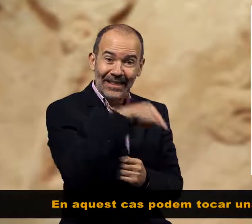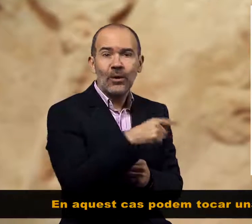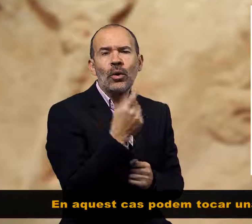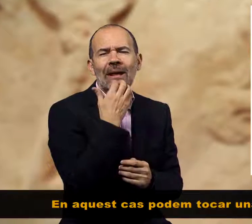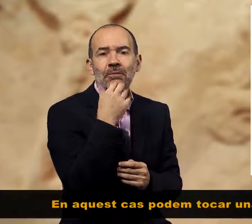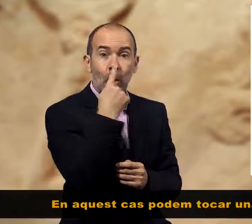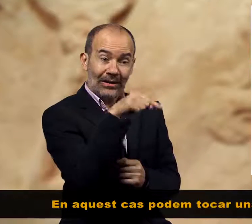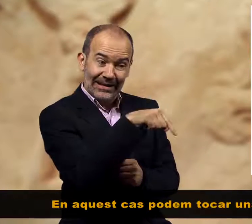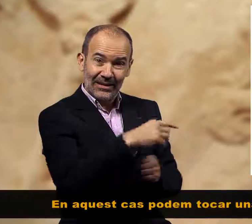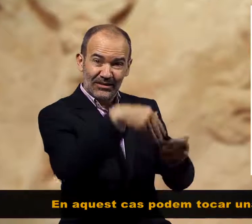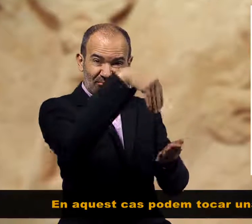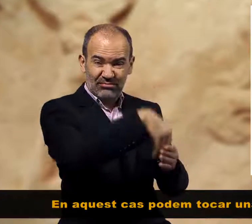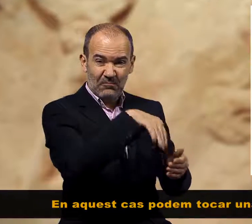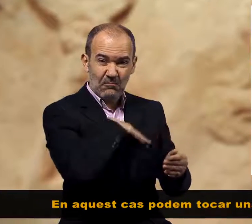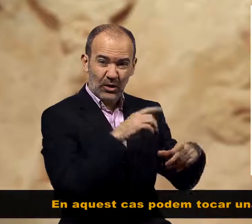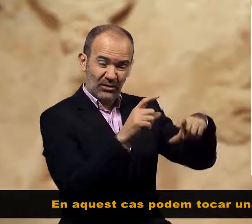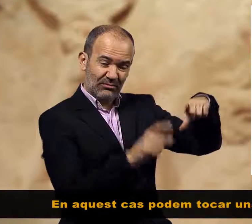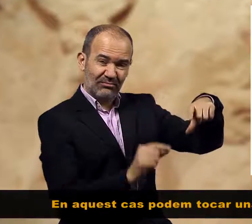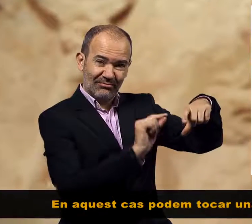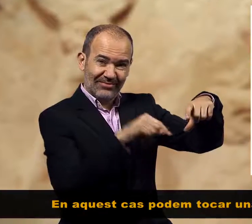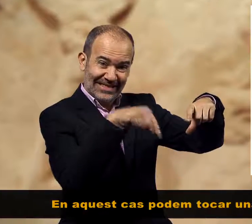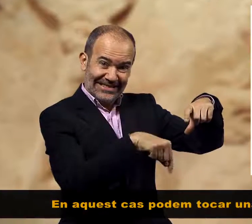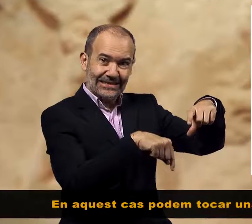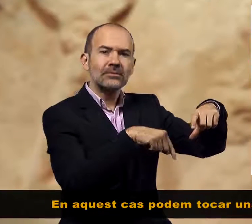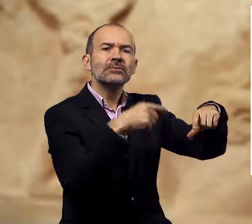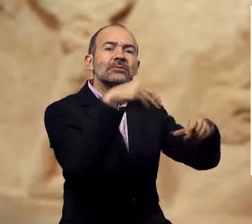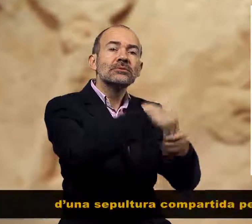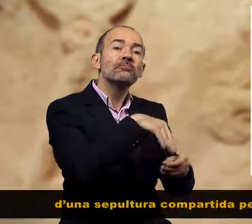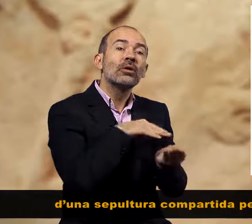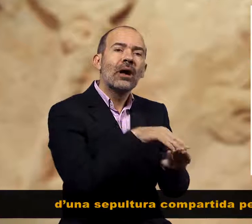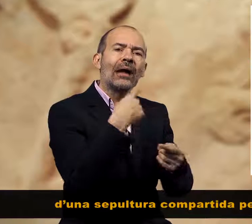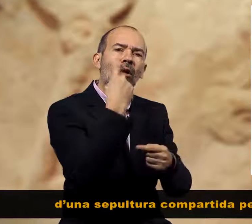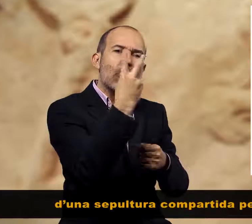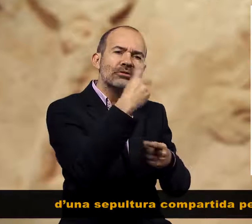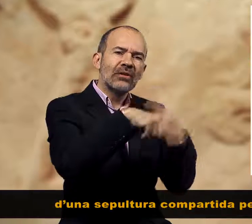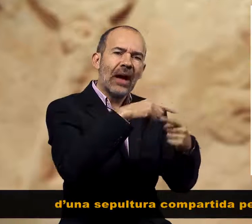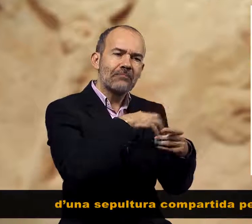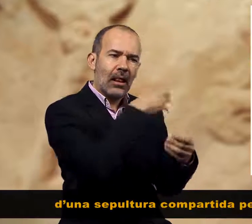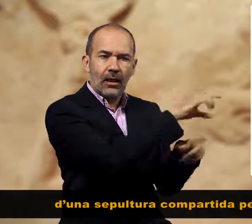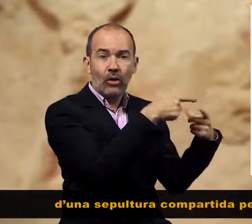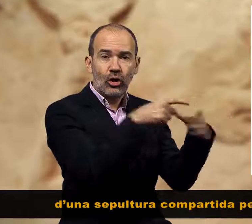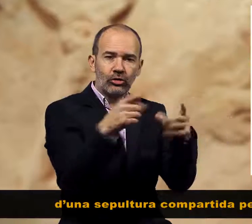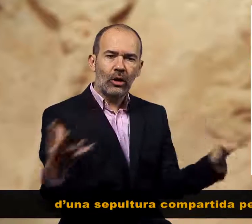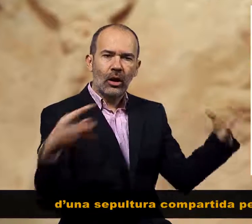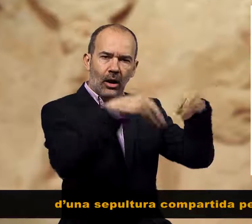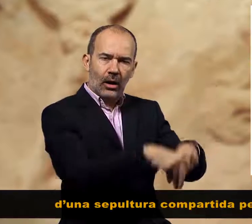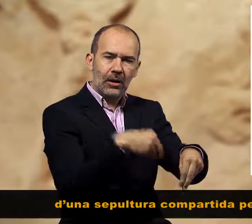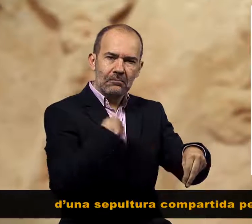En aquest cas, podem tocar una llosa sepulcral d'una sepultura compartida per dues famílies.